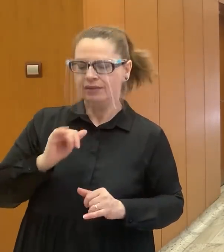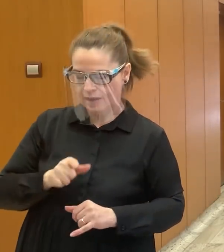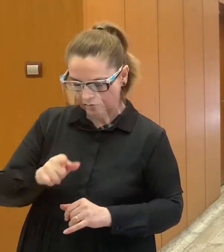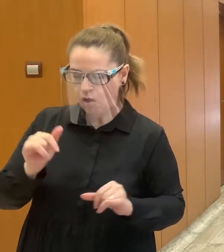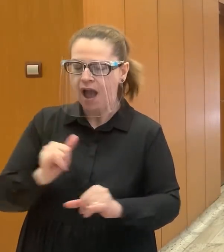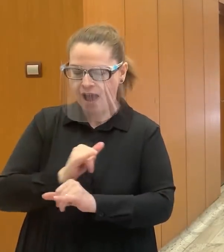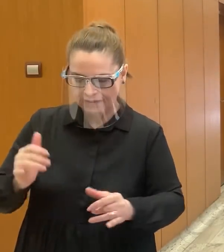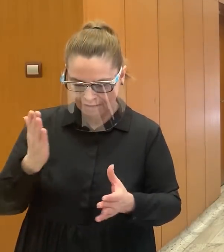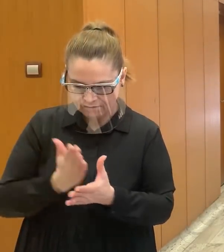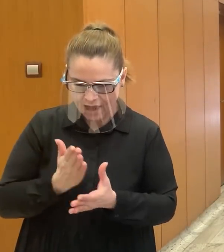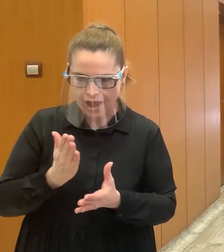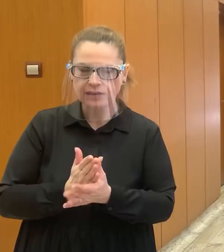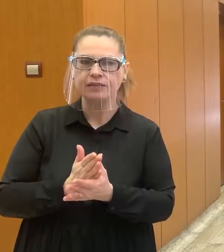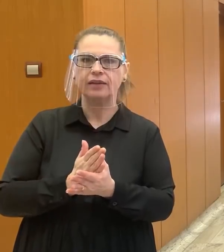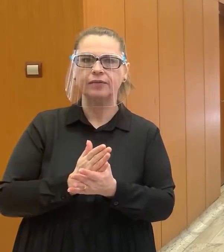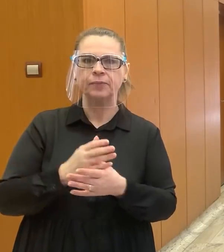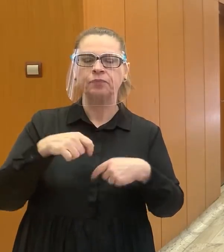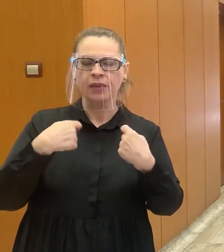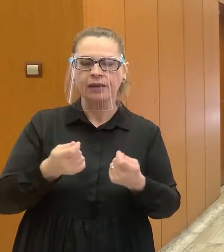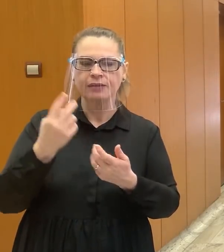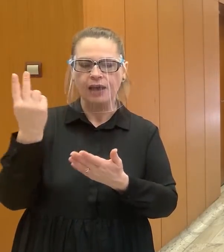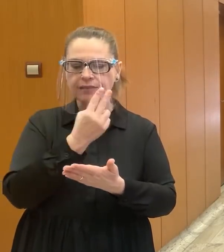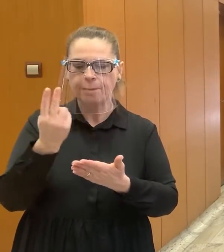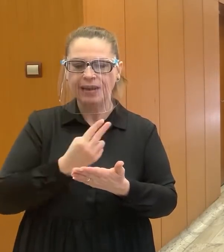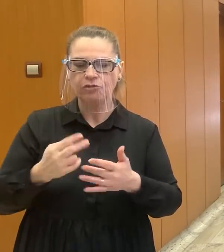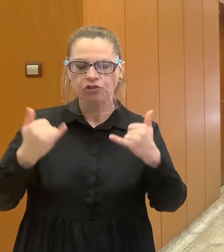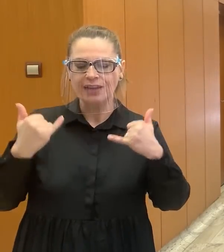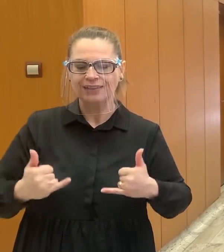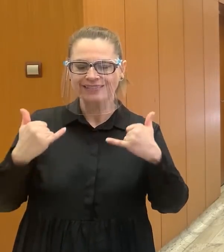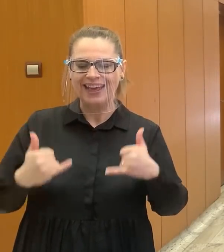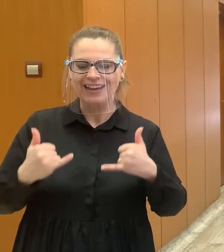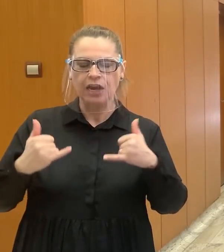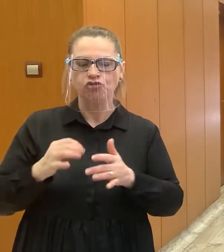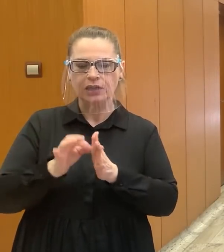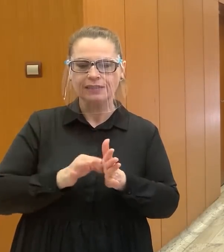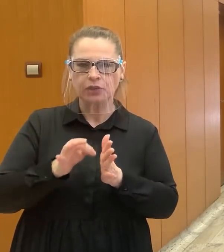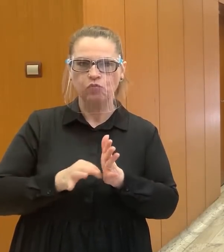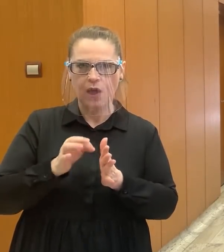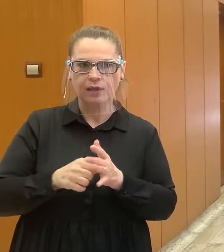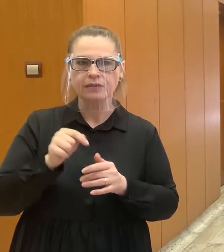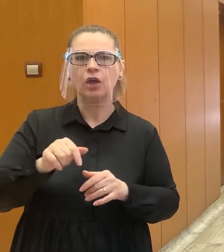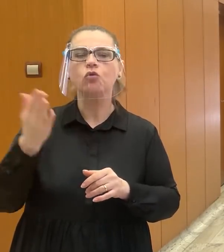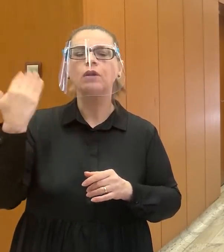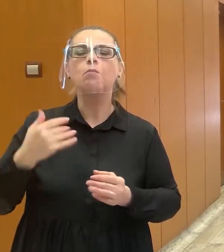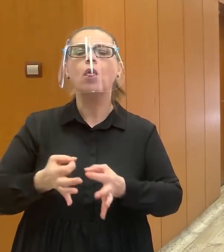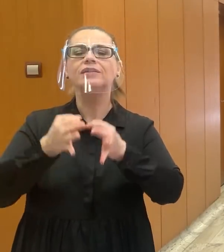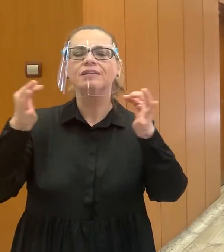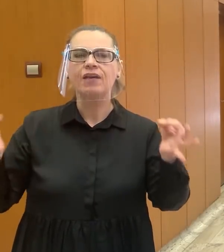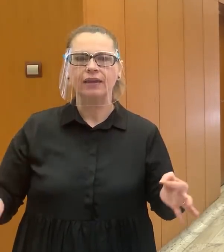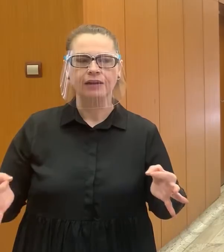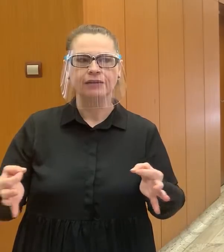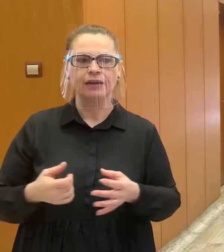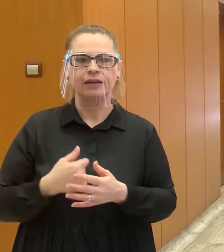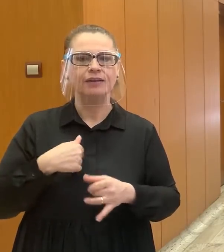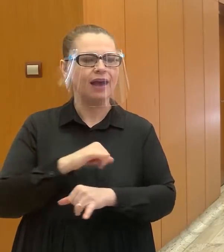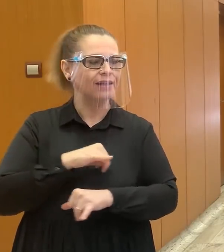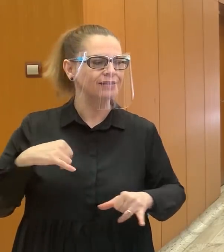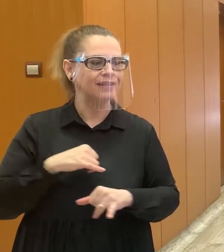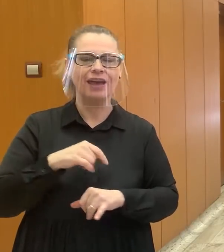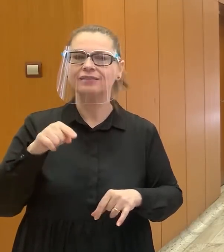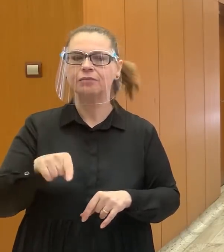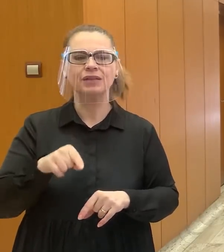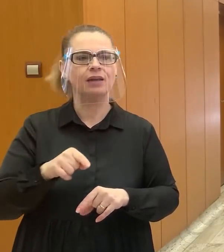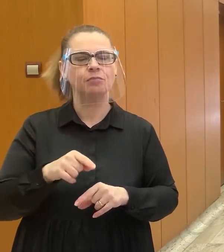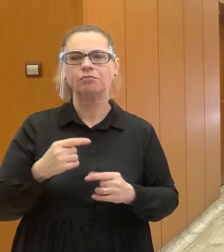ktoré sa dajú odčítať aj zo súčasnej situácie. Tie, ktoré boli zverejnené, nechcem tým nejako